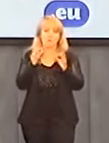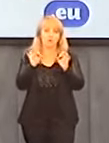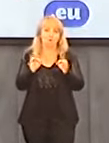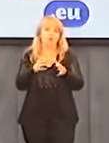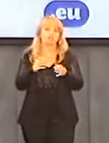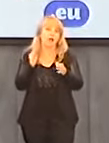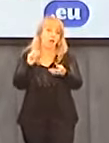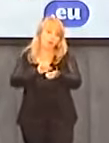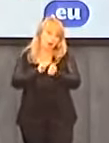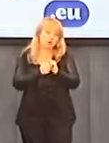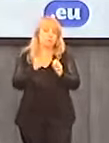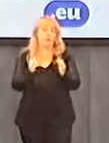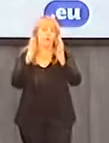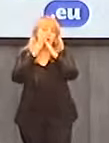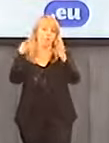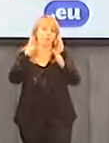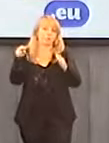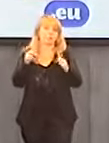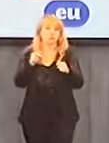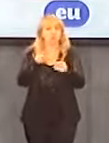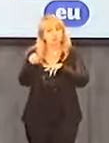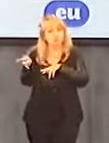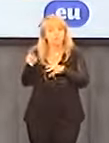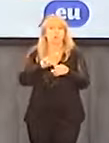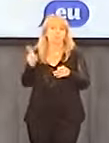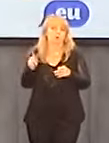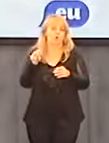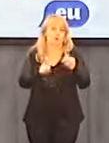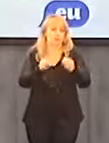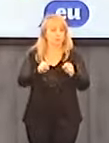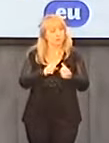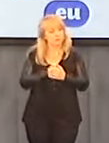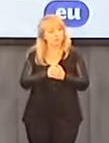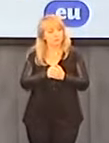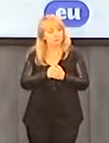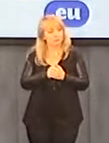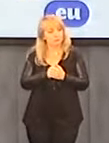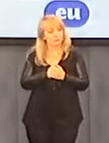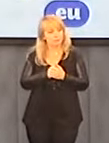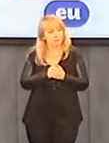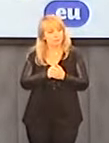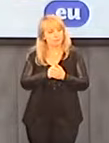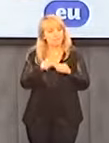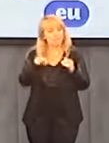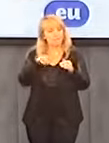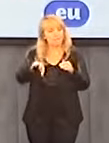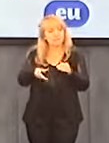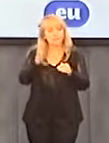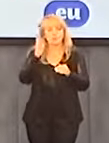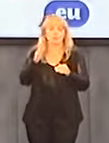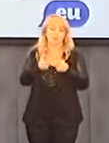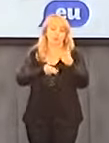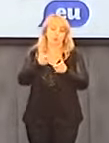później pokrywał, po zakończonym procesie pokrywali sprawcy. I to ten zespół będzie wszystko robił, tak? Tak, będziemy starali się